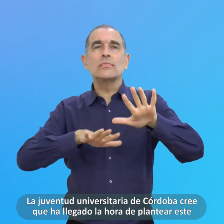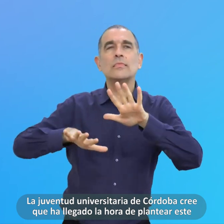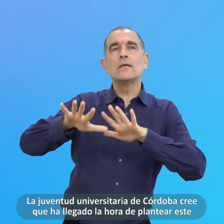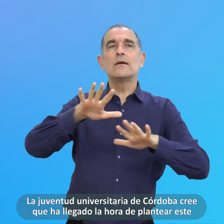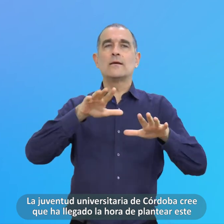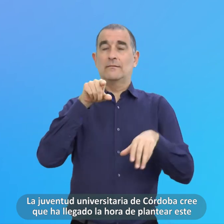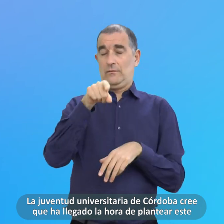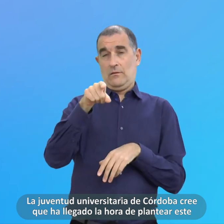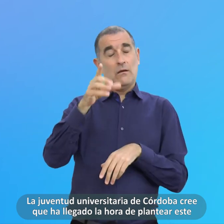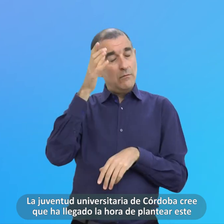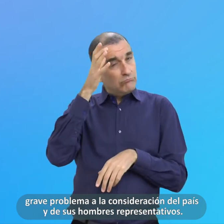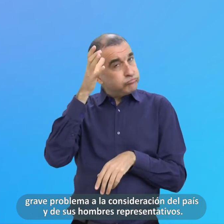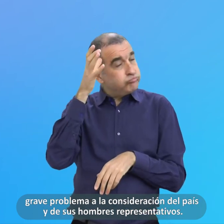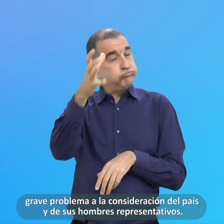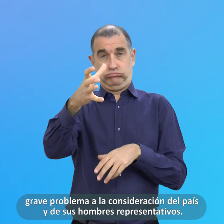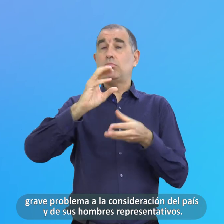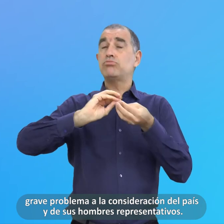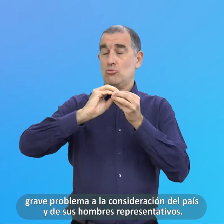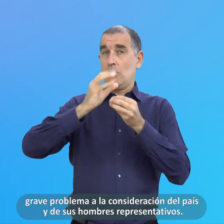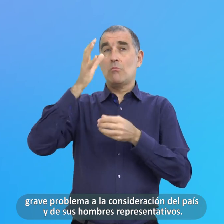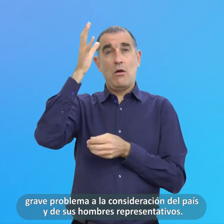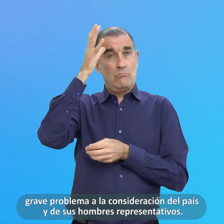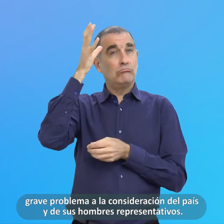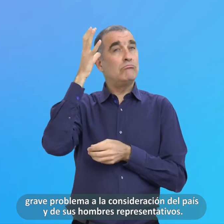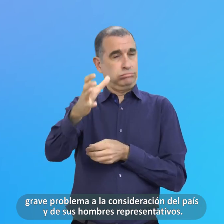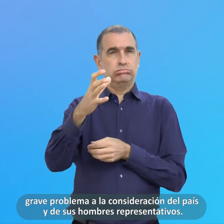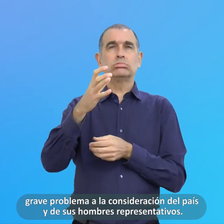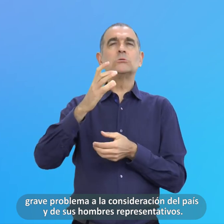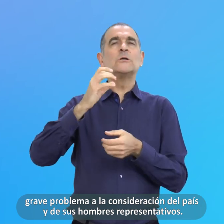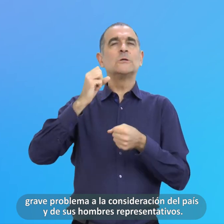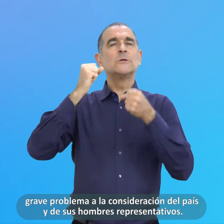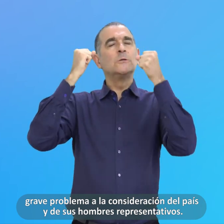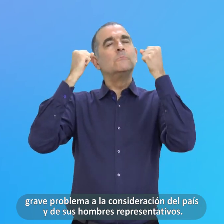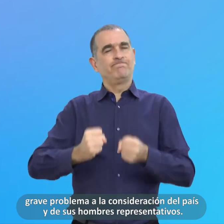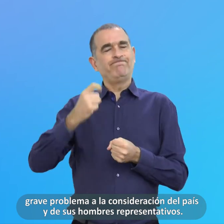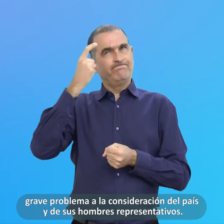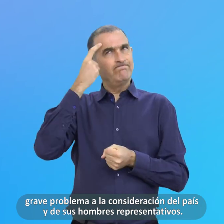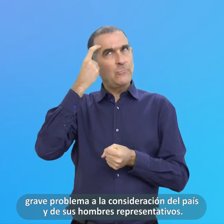Del País Y De Sus Hombres Representativos